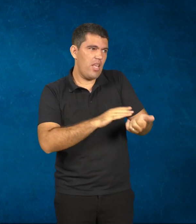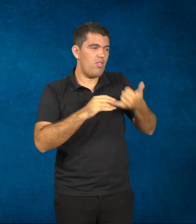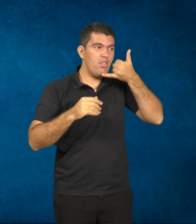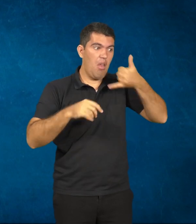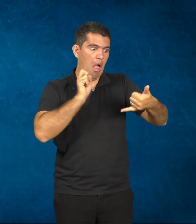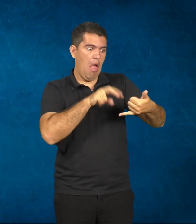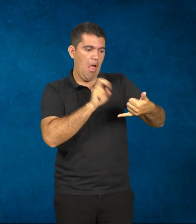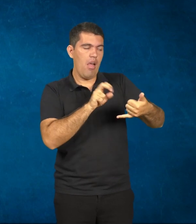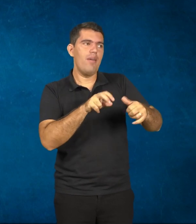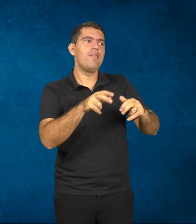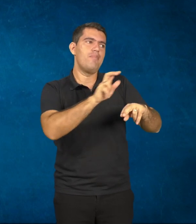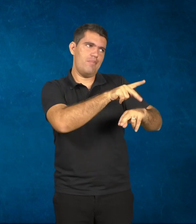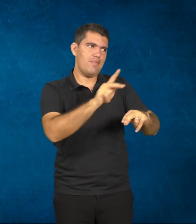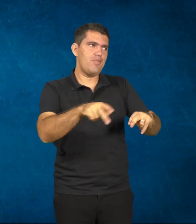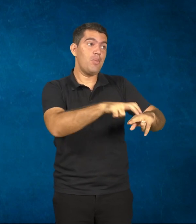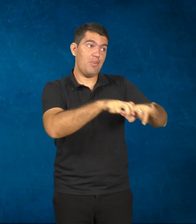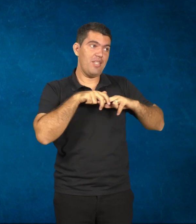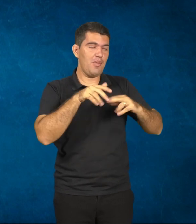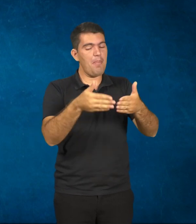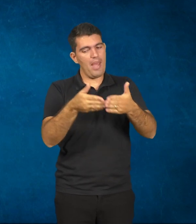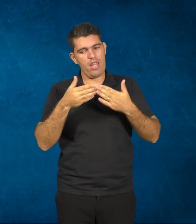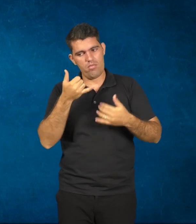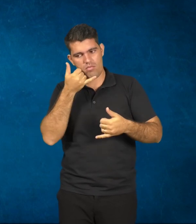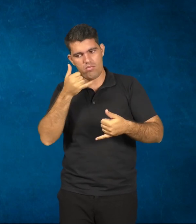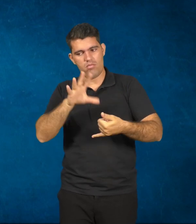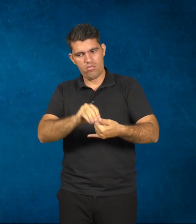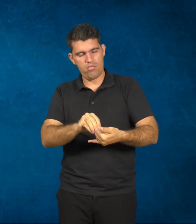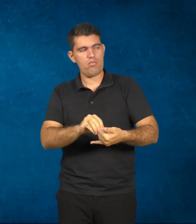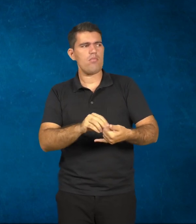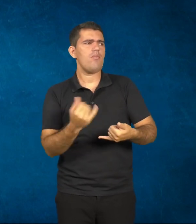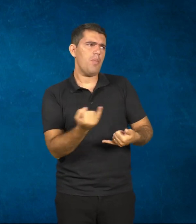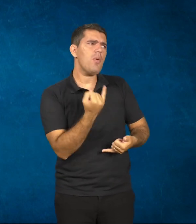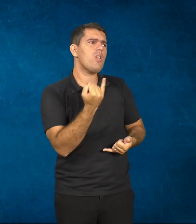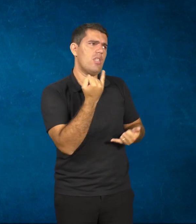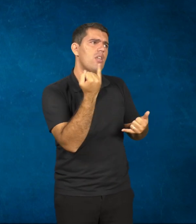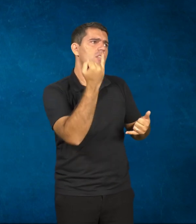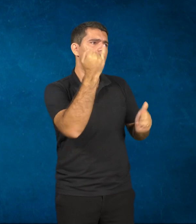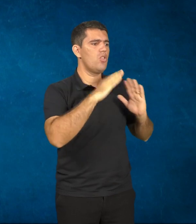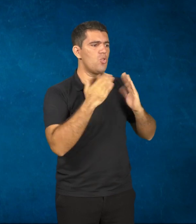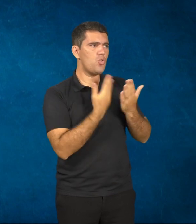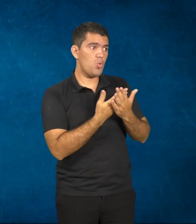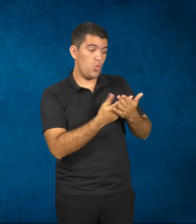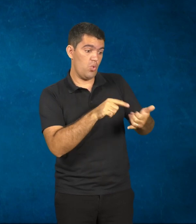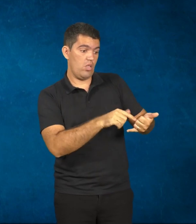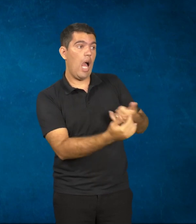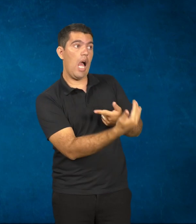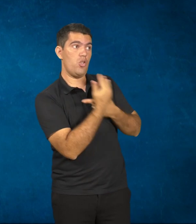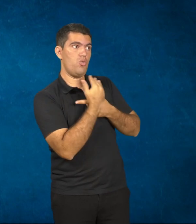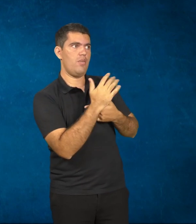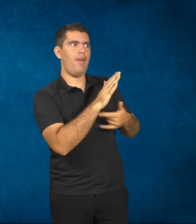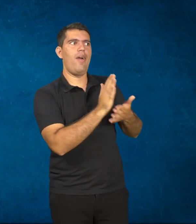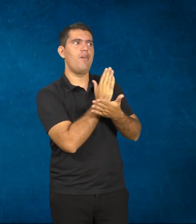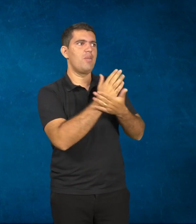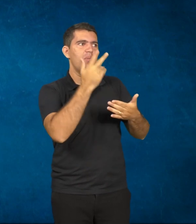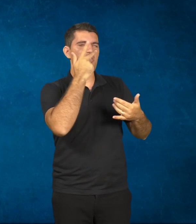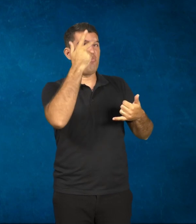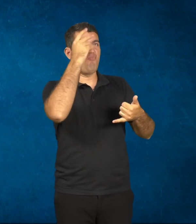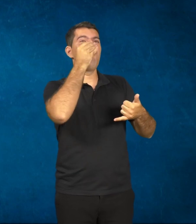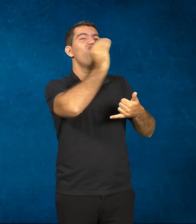desligarem os celulares e tudo mais. É importante para o estudo, de certa forma, mas tem gente que exagera e fica nas redes sociais e